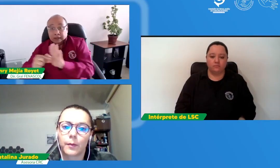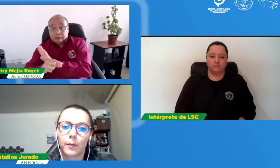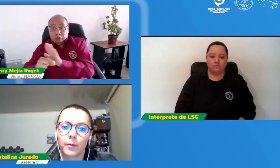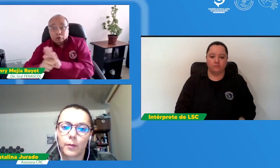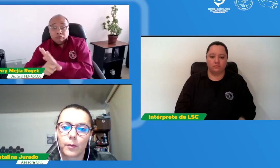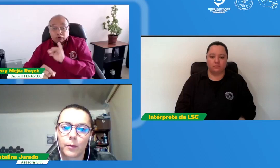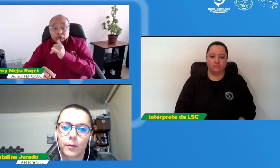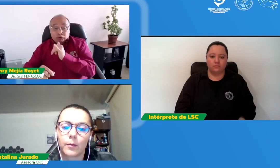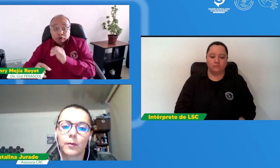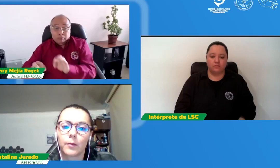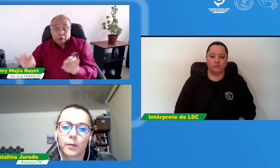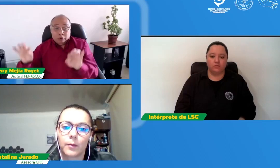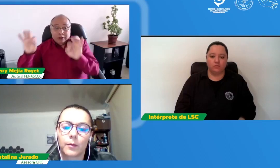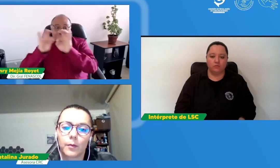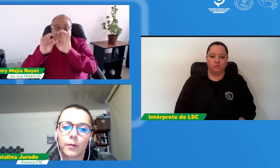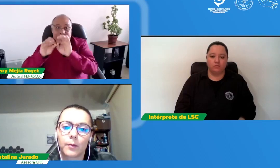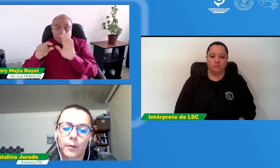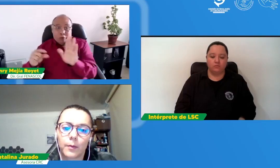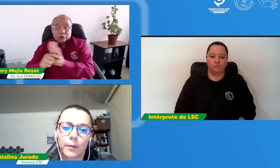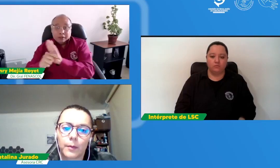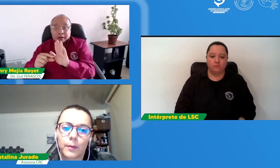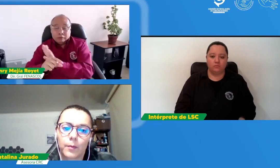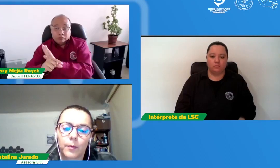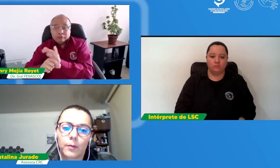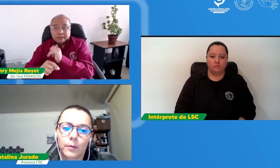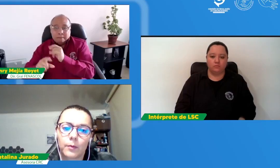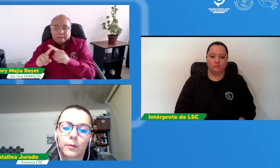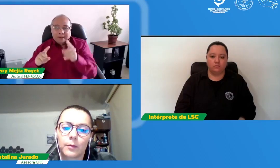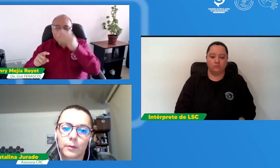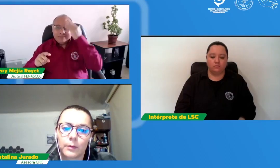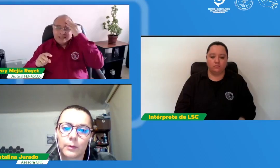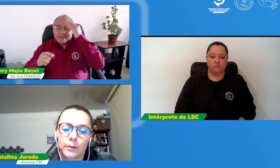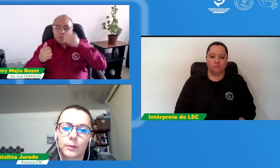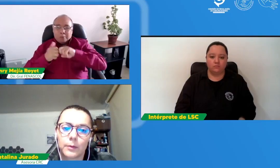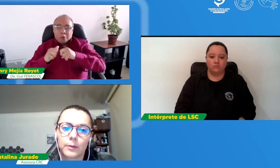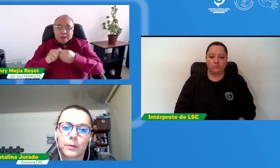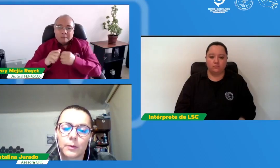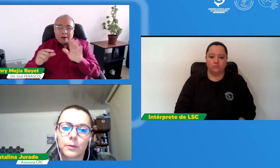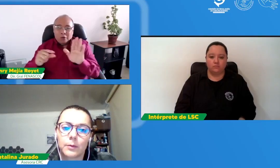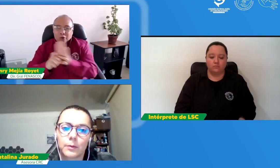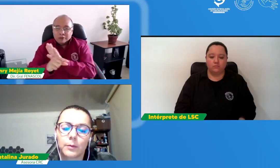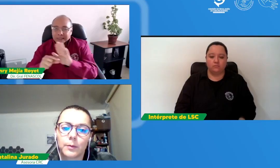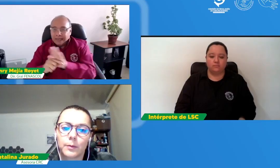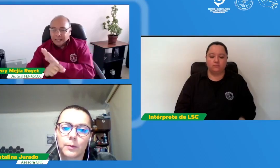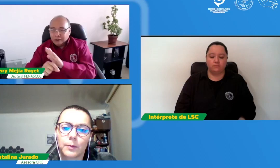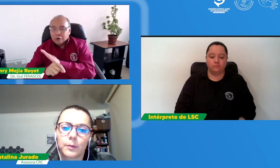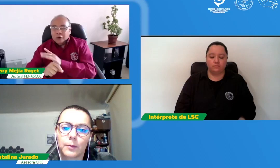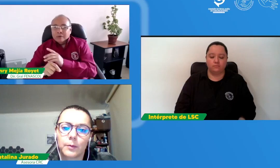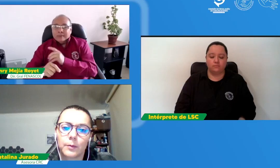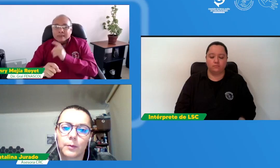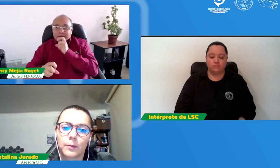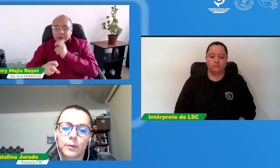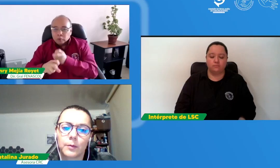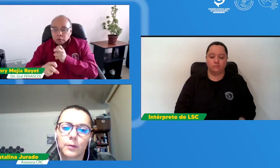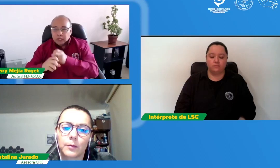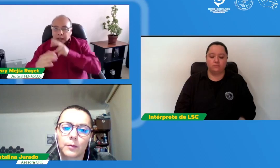señas, ¿sí? El closed caption es importante, pero encontramos una